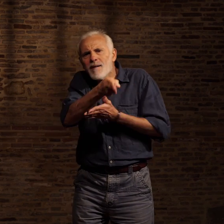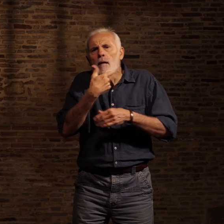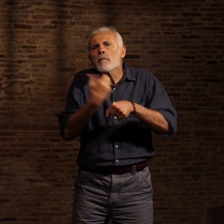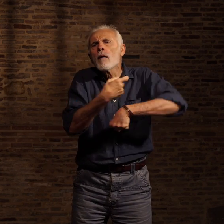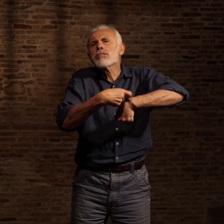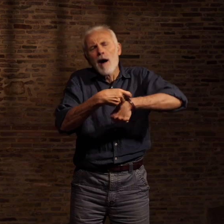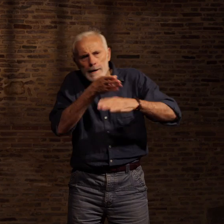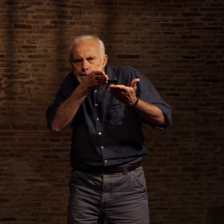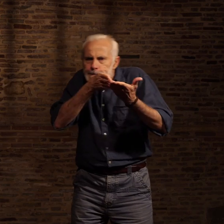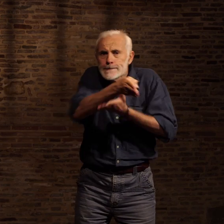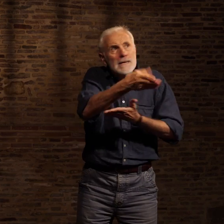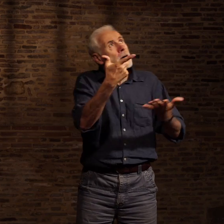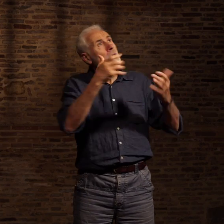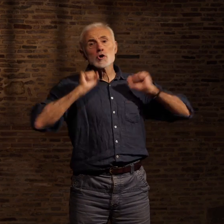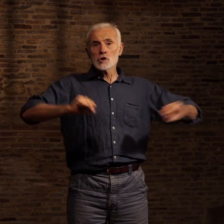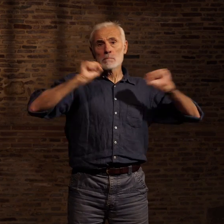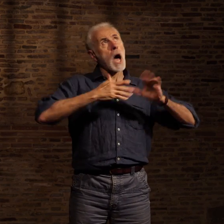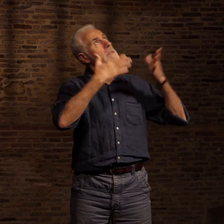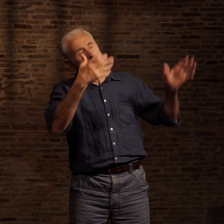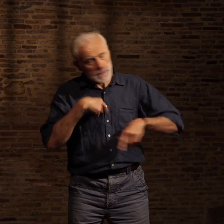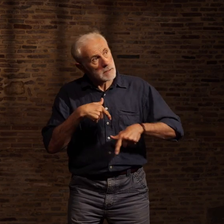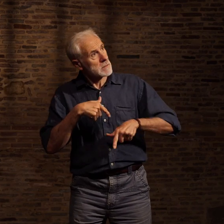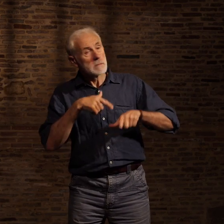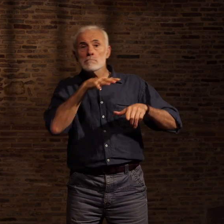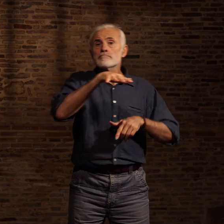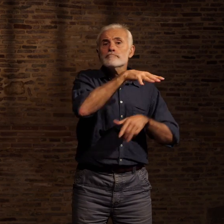L'équipe de boxe du régiment s'entraînait ce soir-là et nous les avons regardés pendant un bon moment.